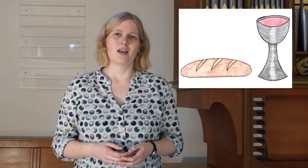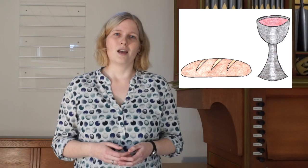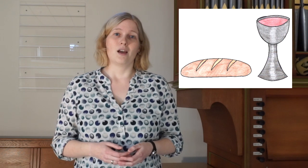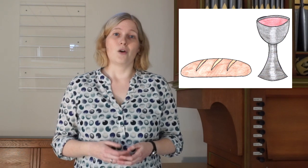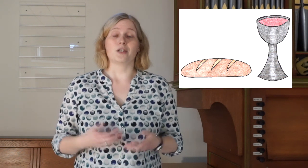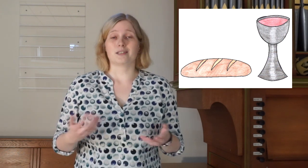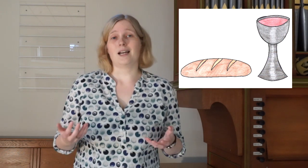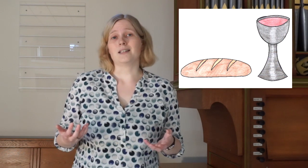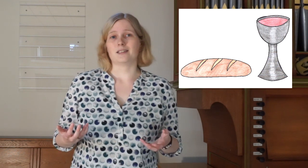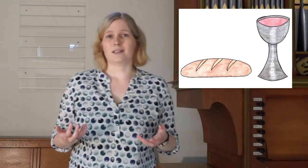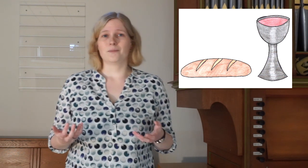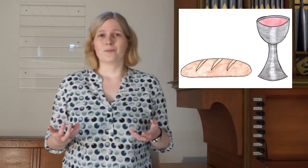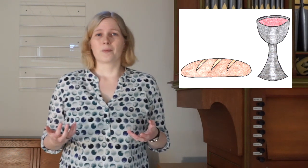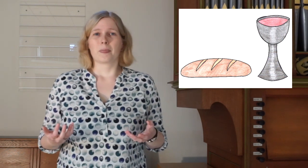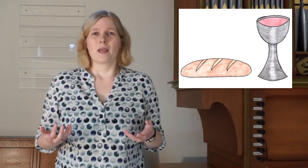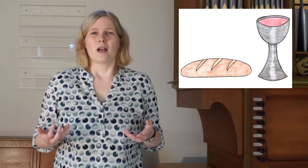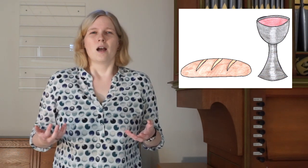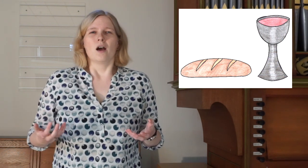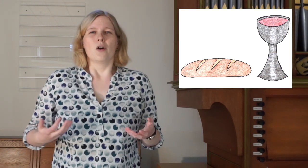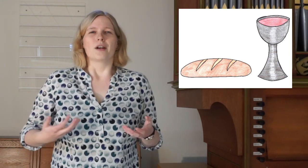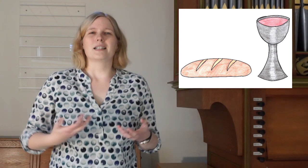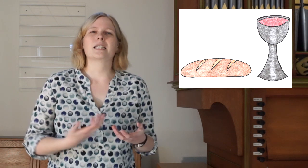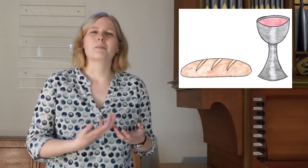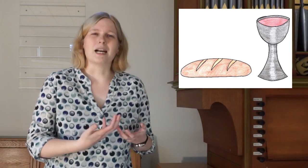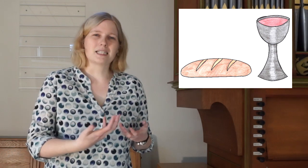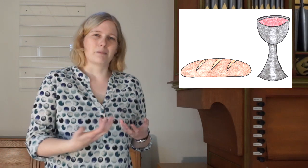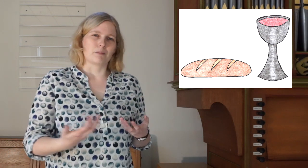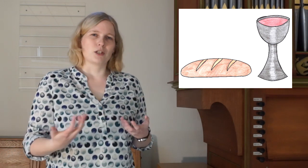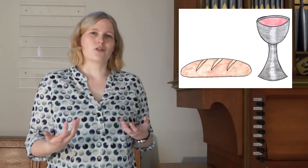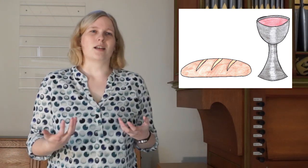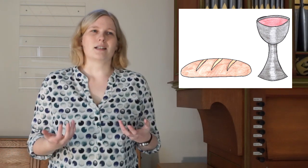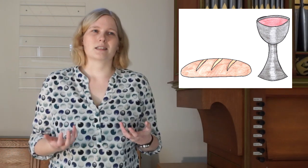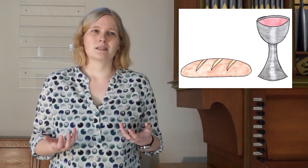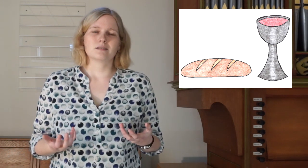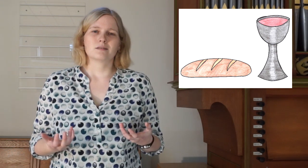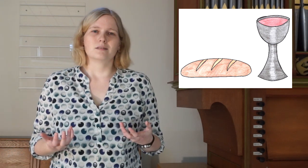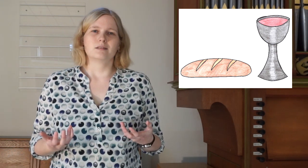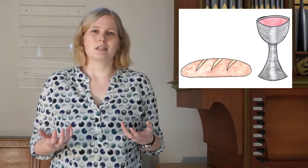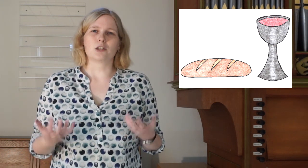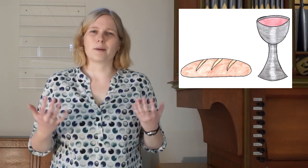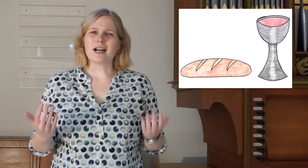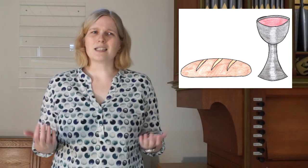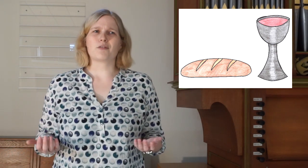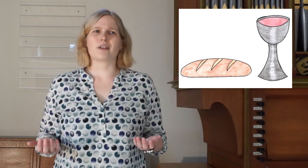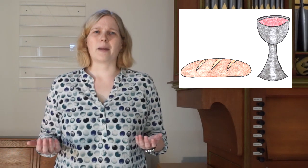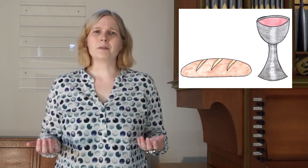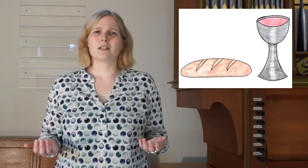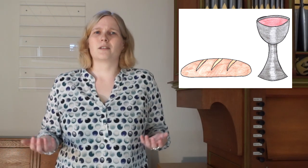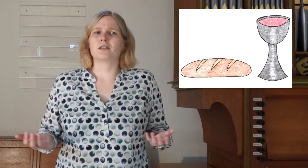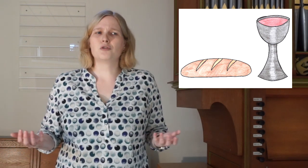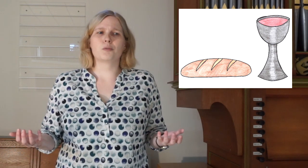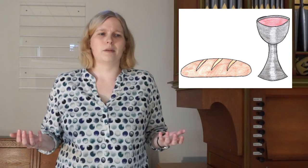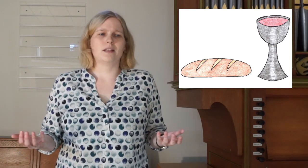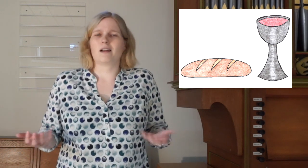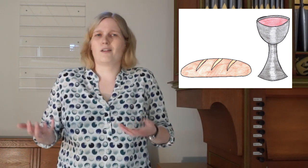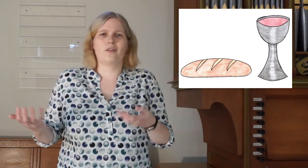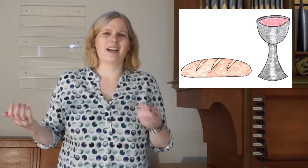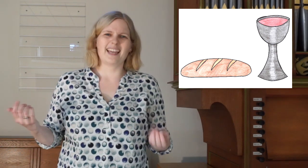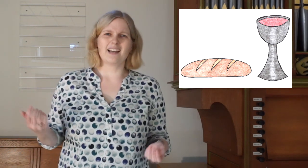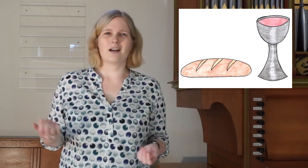Und das taten sie. Und als sie gemeinsam am Tisch saßen, da sprach der Fremde das Tischgebet, als wäre er der